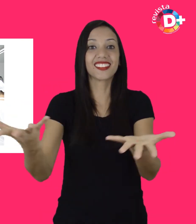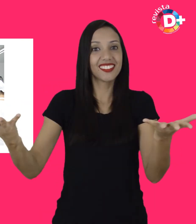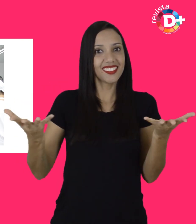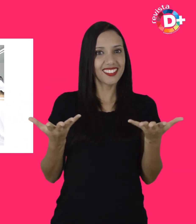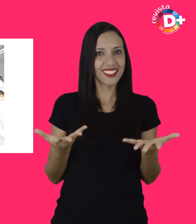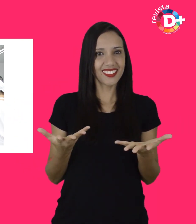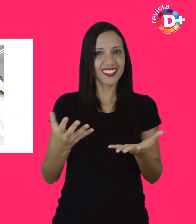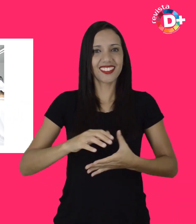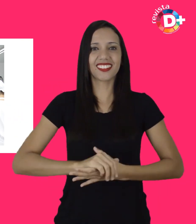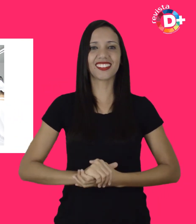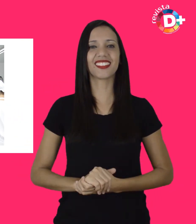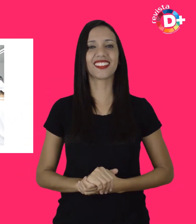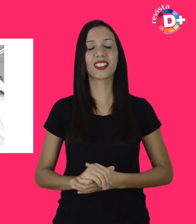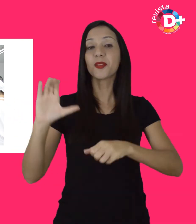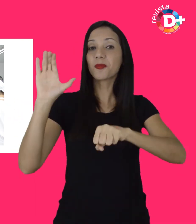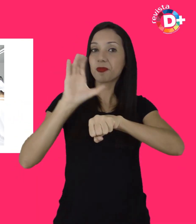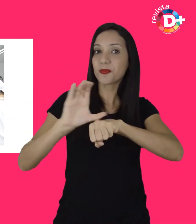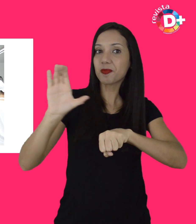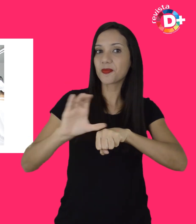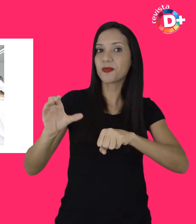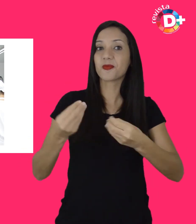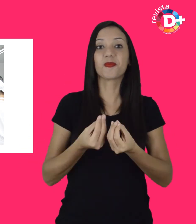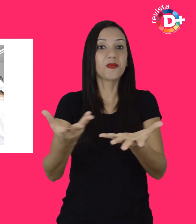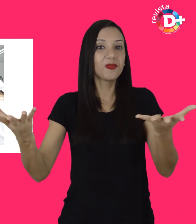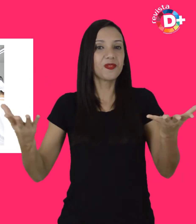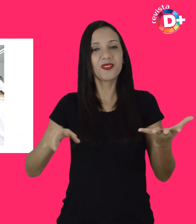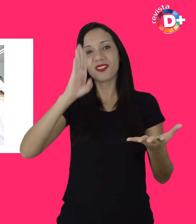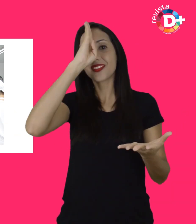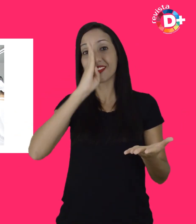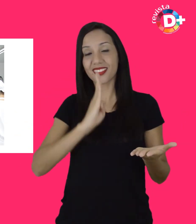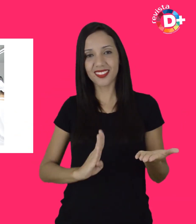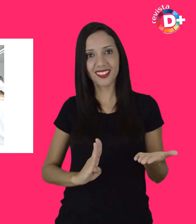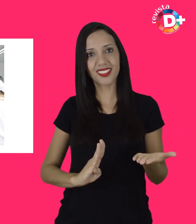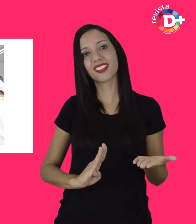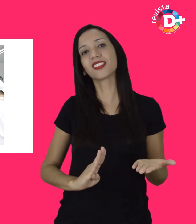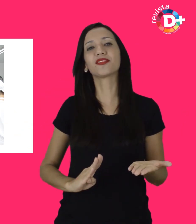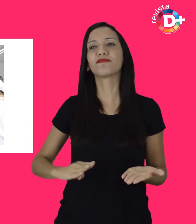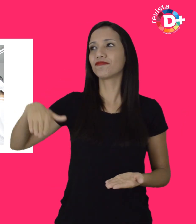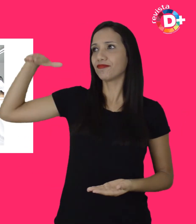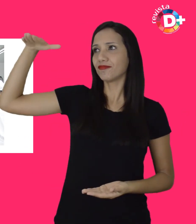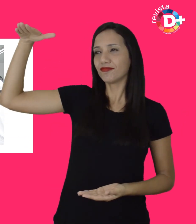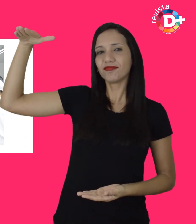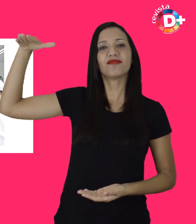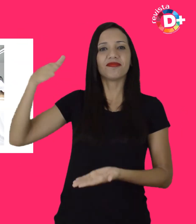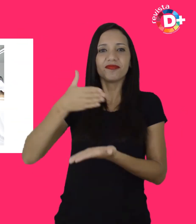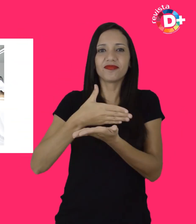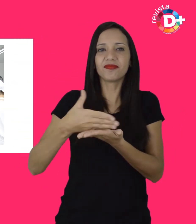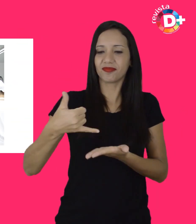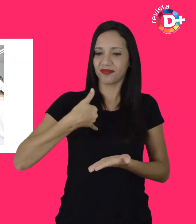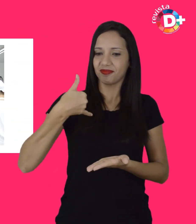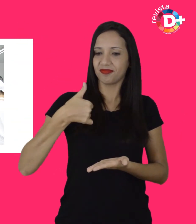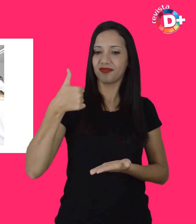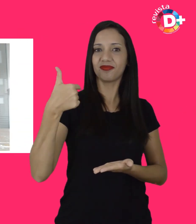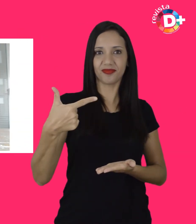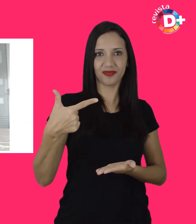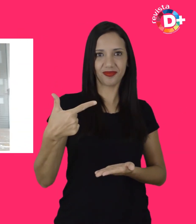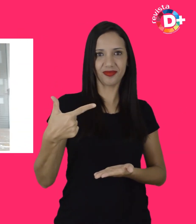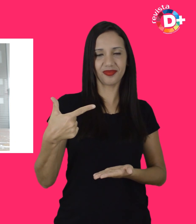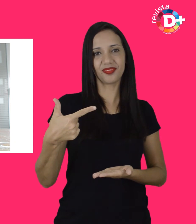Os cursos são oferecidos gratuitamente para adolescentes a partir de 12 anos O carro